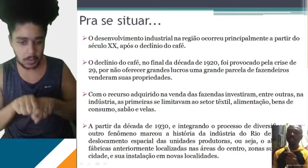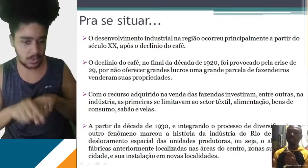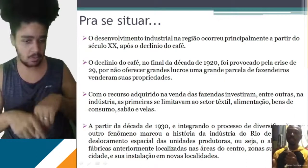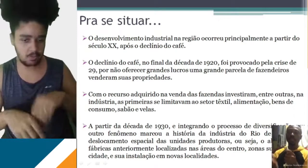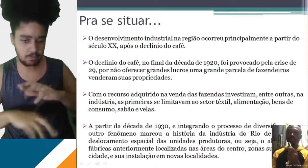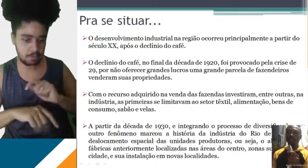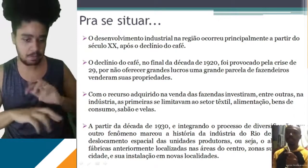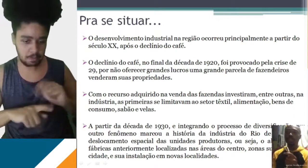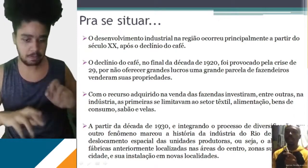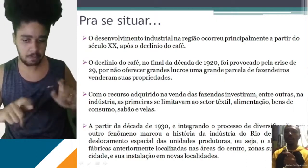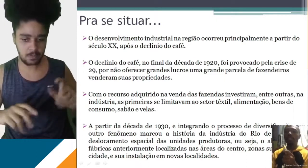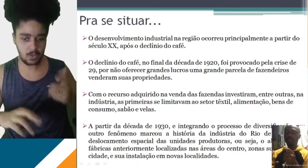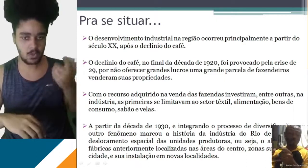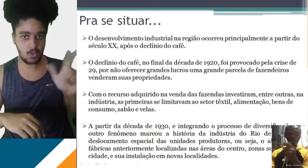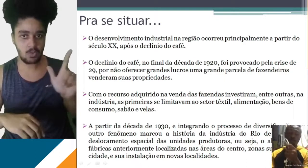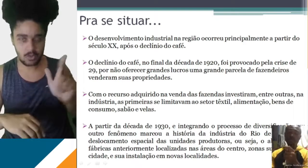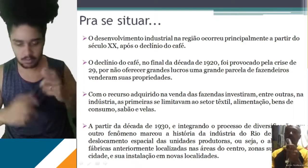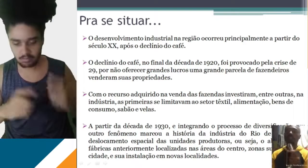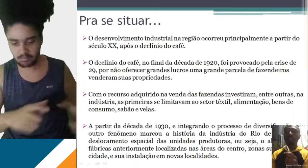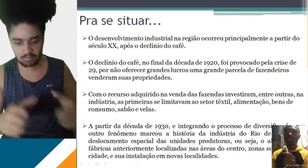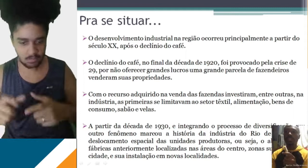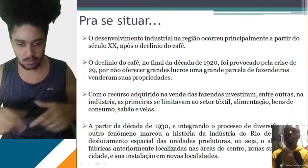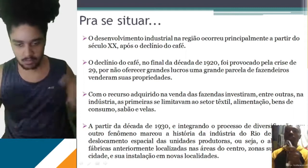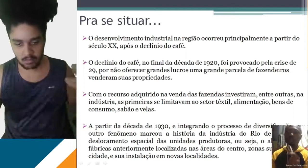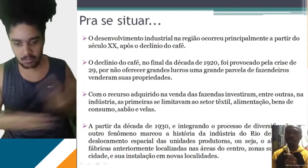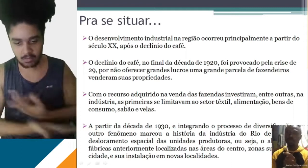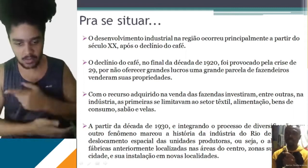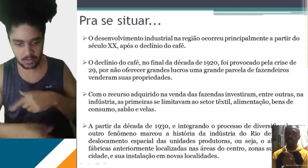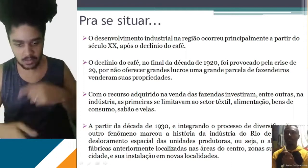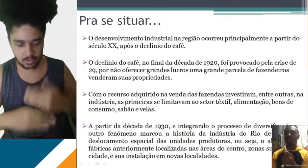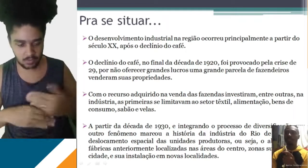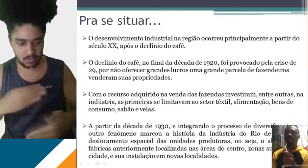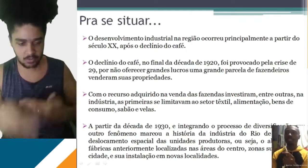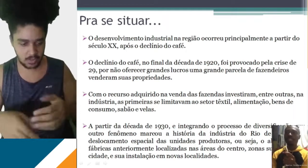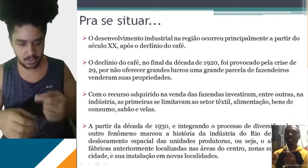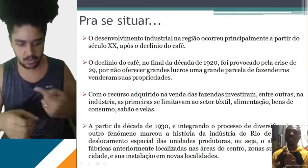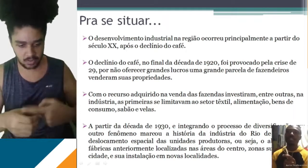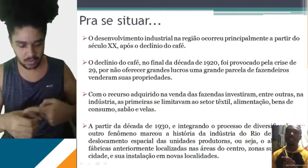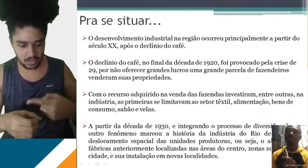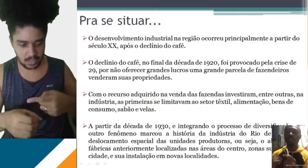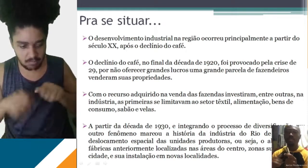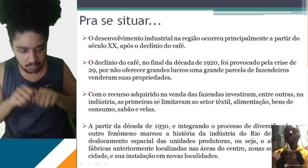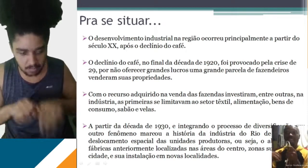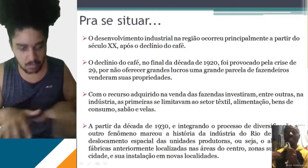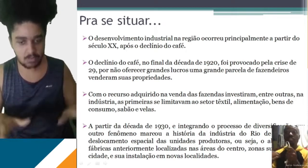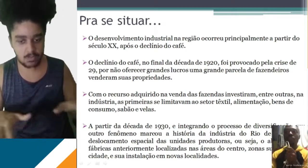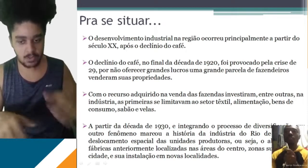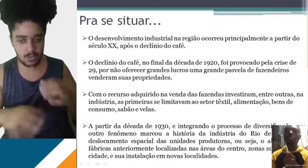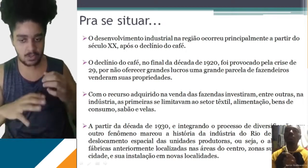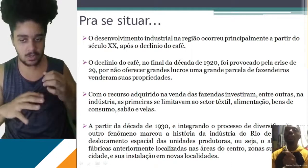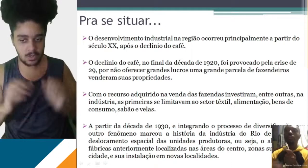Enfim, existem inúmeras outras regiões que foram afetadas por esse movimento de descentralização, de